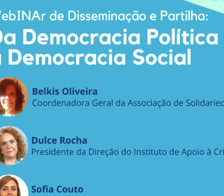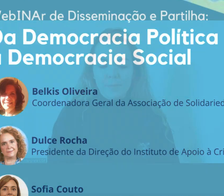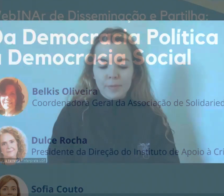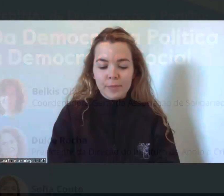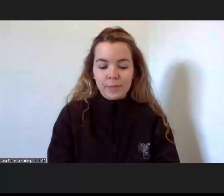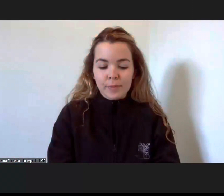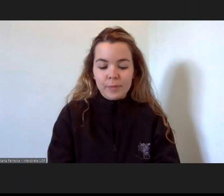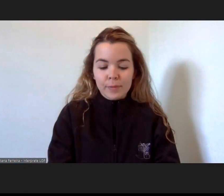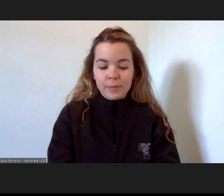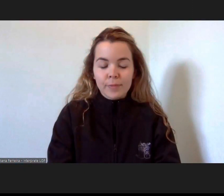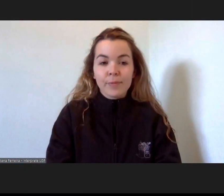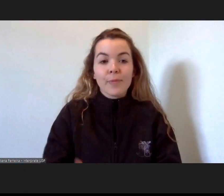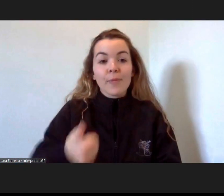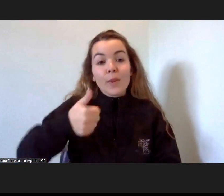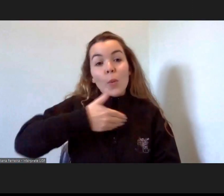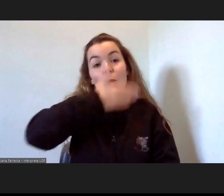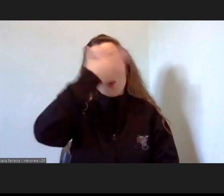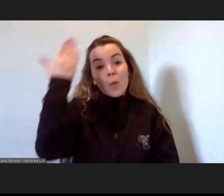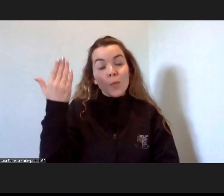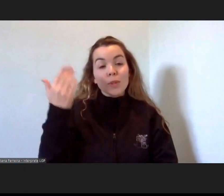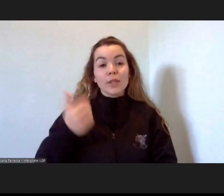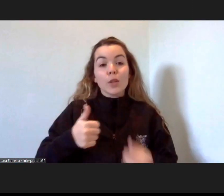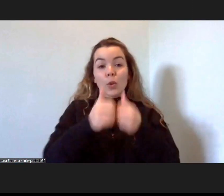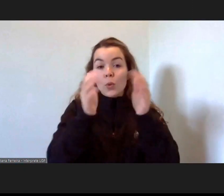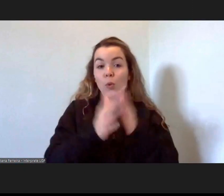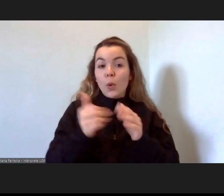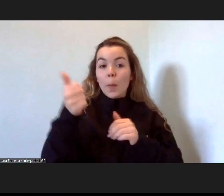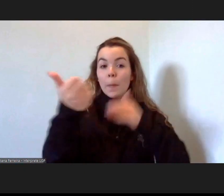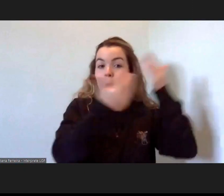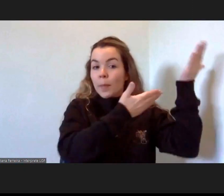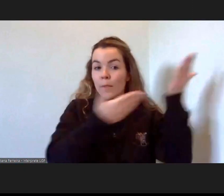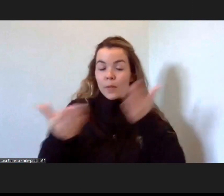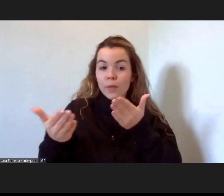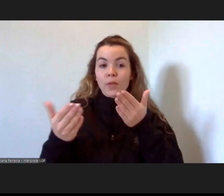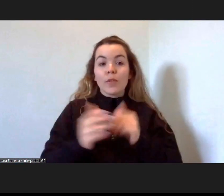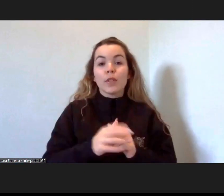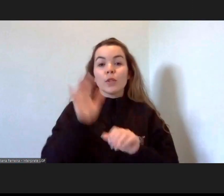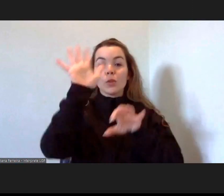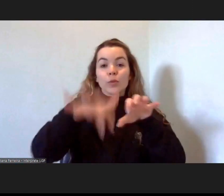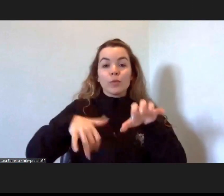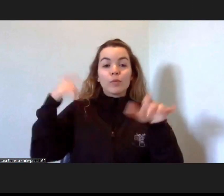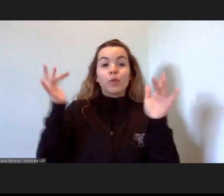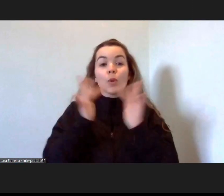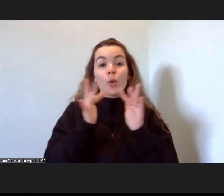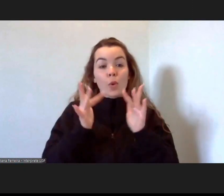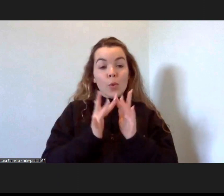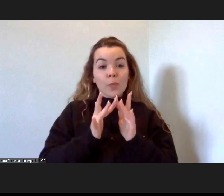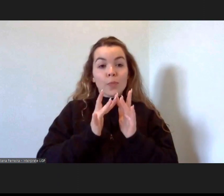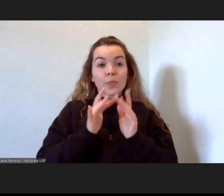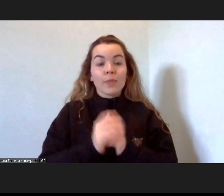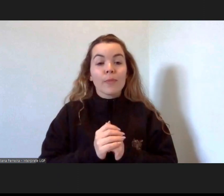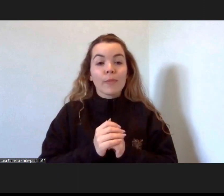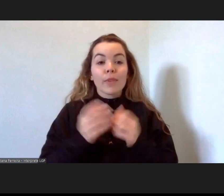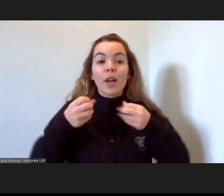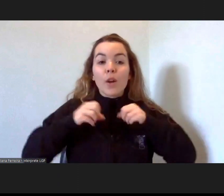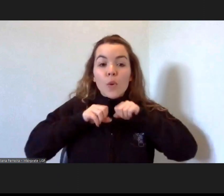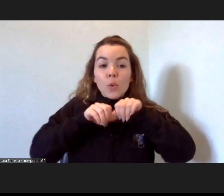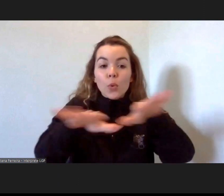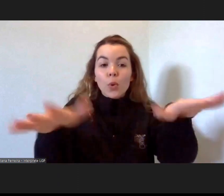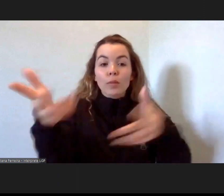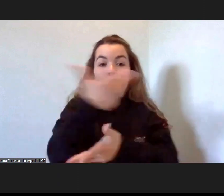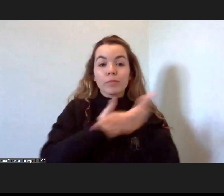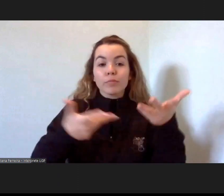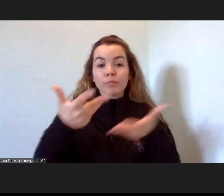Bom dia, sejam bem-vindos e bem-vindas ao webinar de Disseminação e Partilha da Democracia Política à Democracia